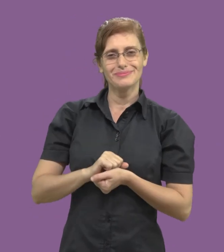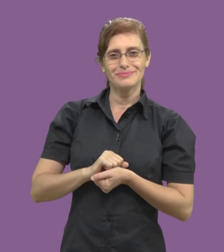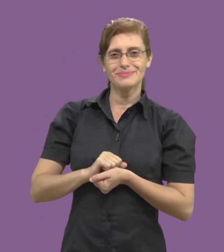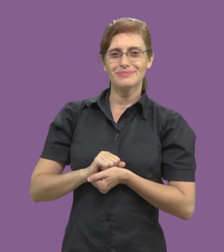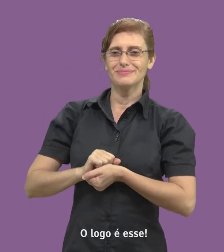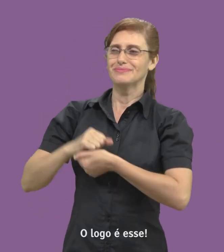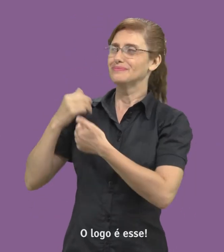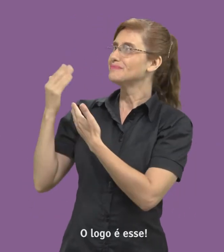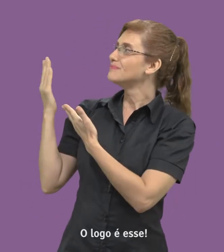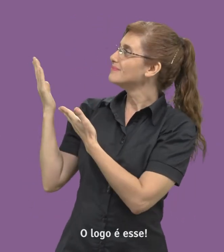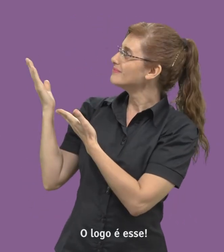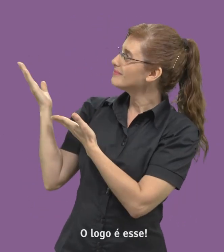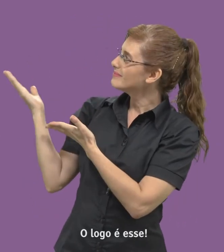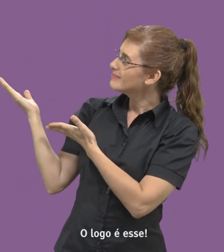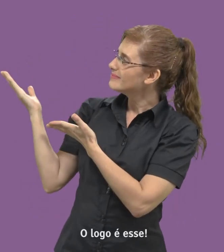O logo é esse.